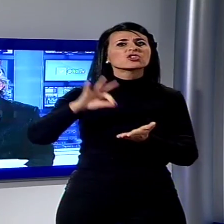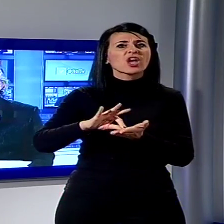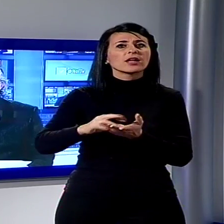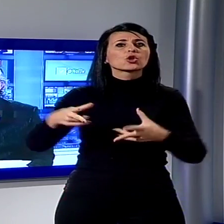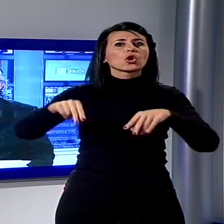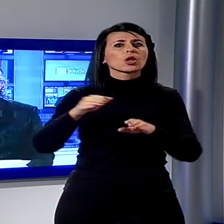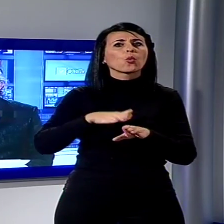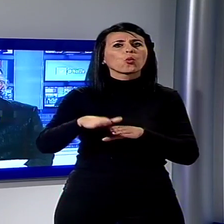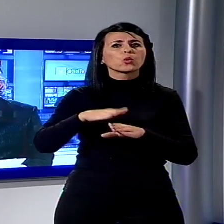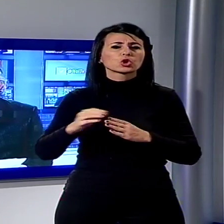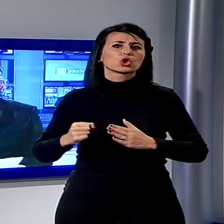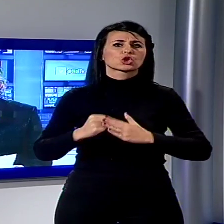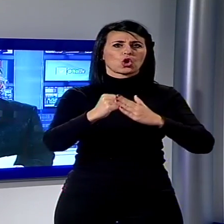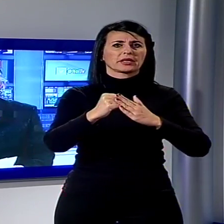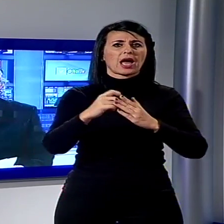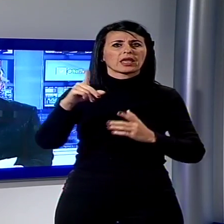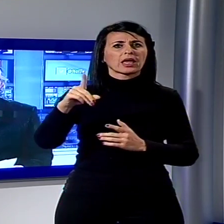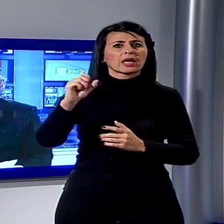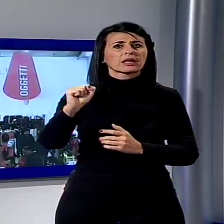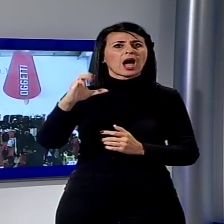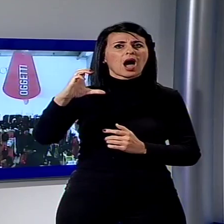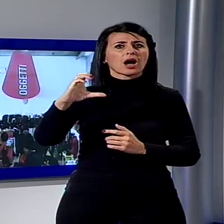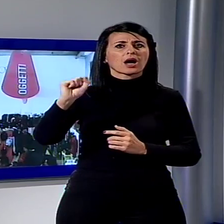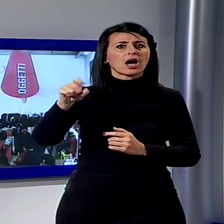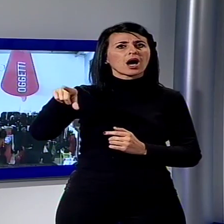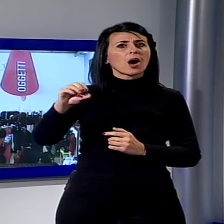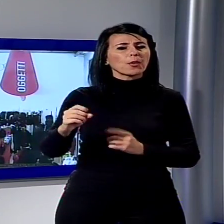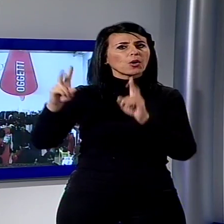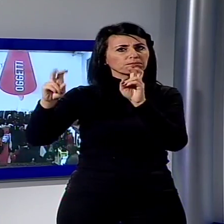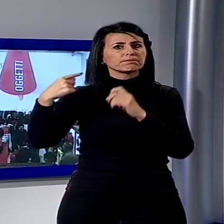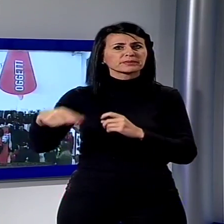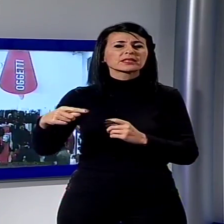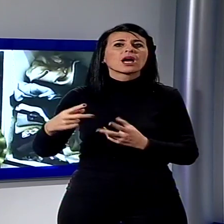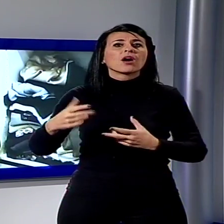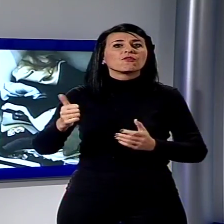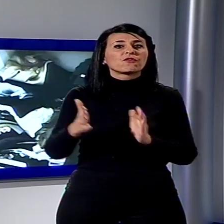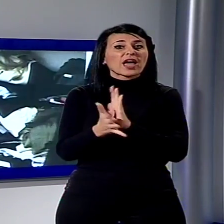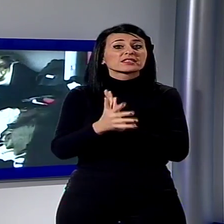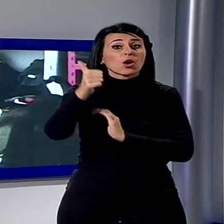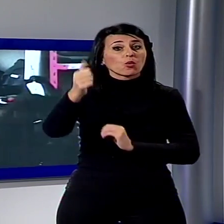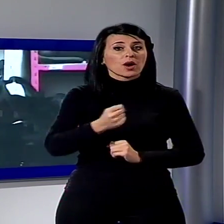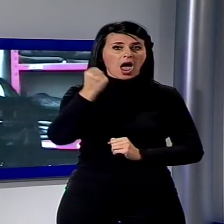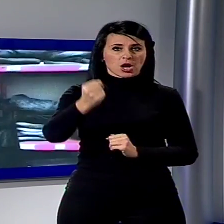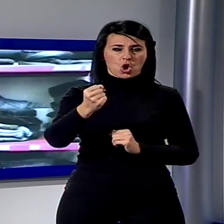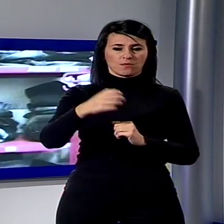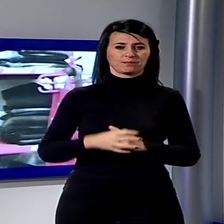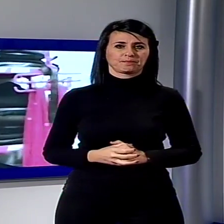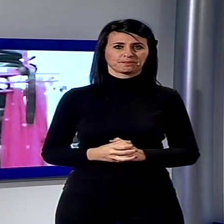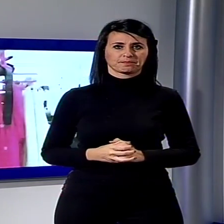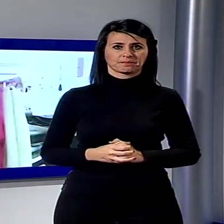festeggiato il suo primo anno di vita. Il Centro di Riuso Solidale da Capo ha compiuto il suo primo compleanno.